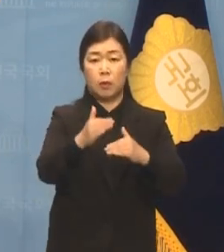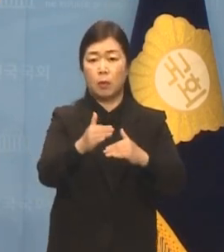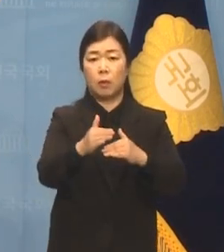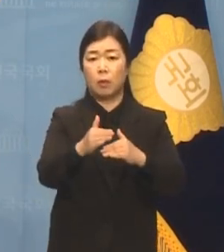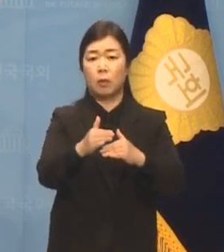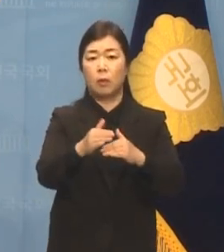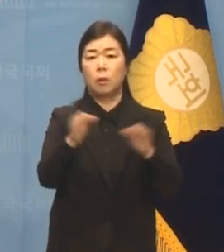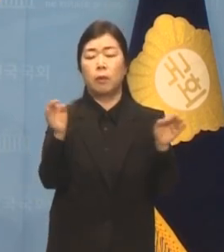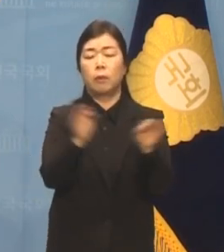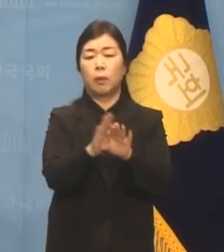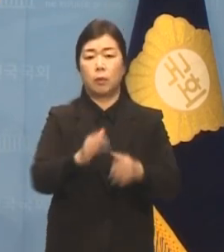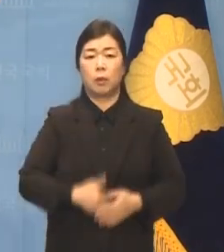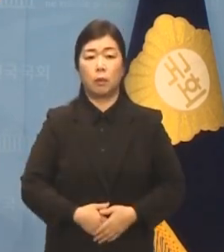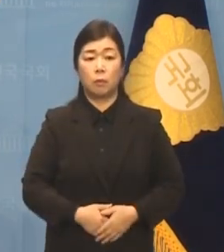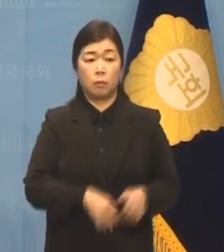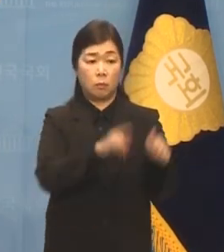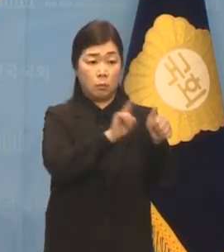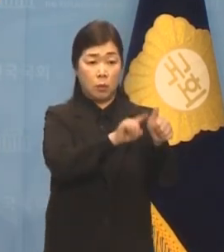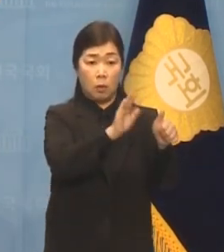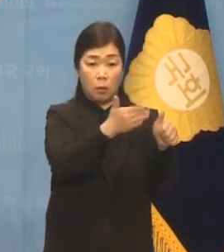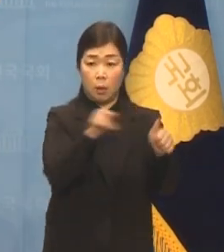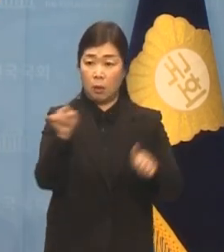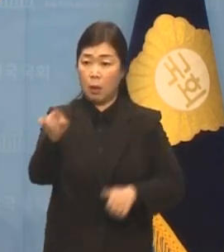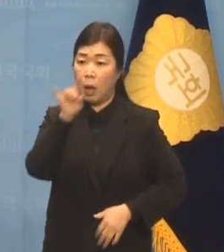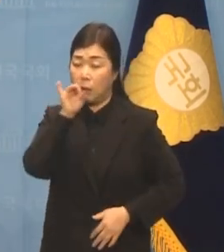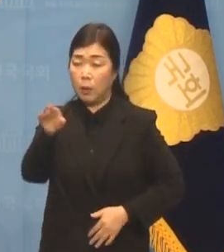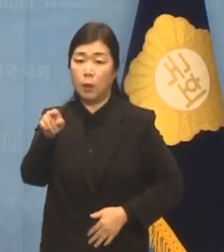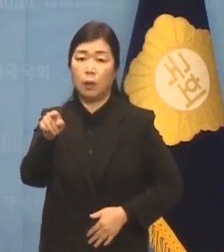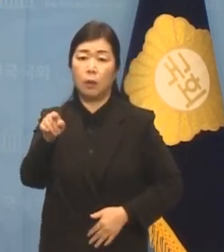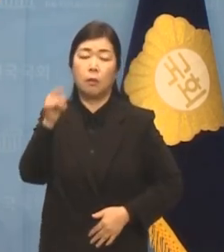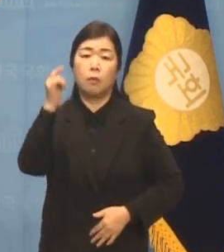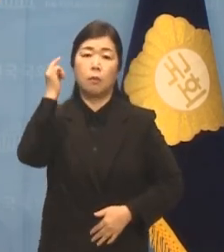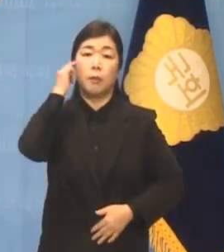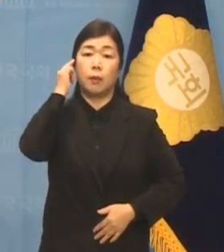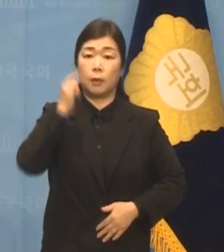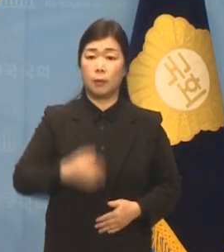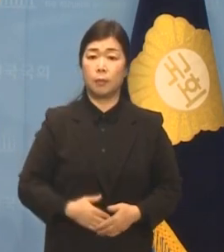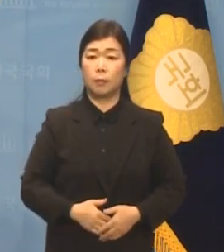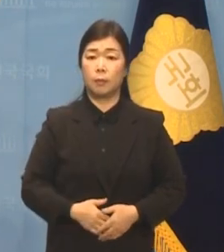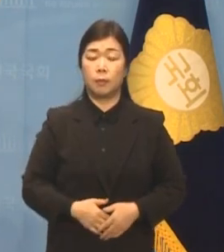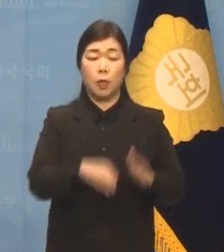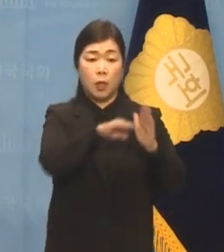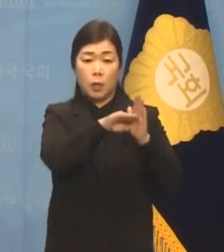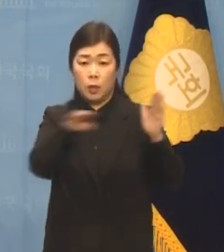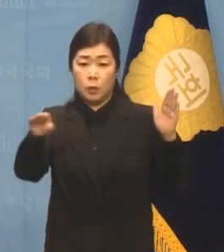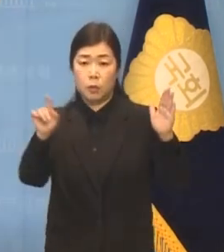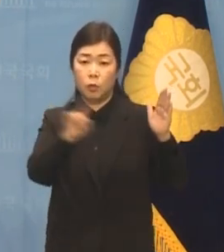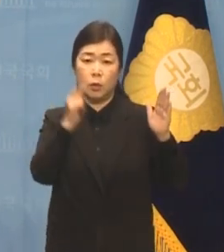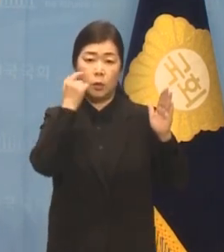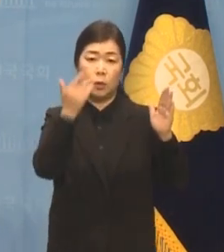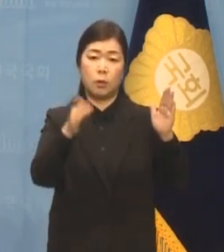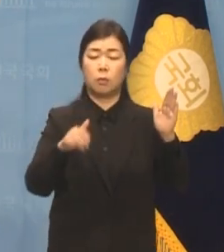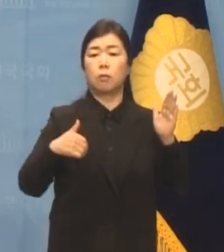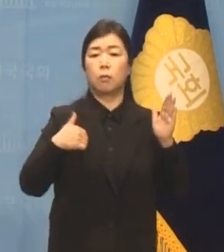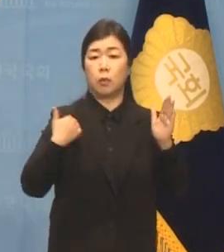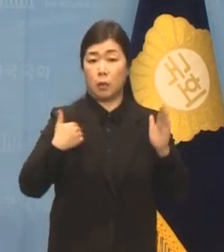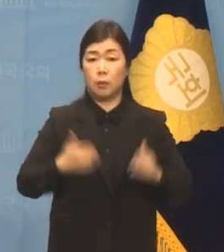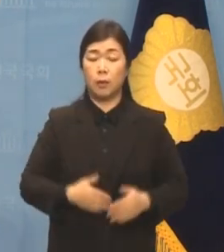기동민은 안 된다고 합니다. 도대체 기준이 뭔지 잘 모르겠습니다.